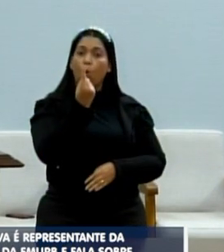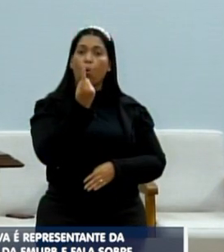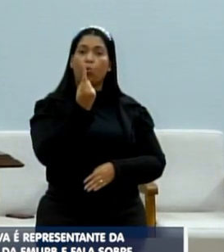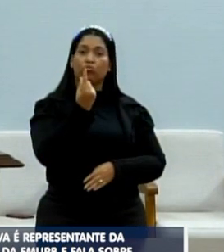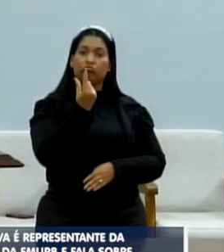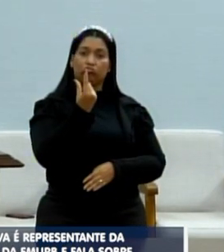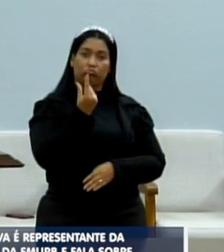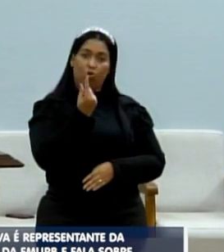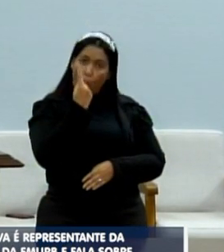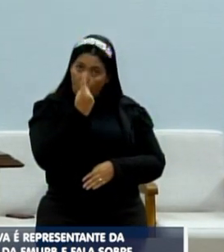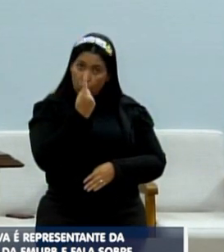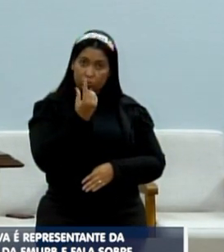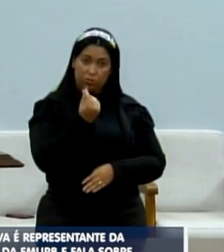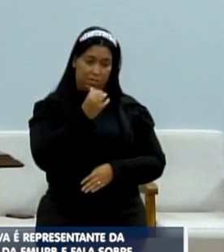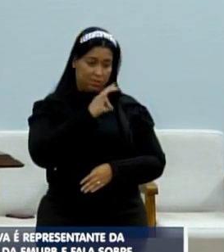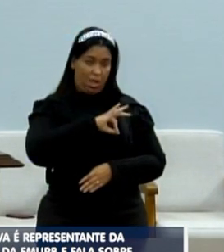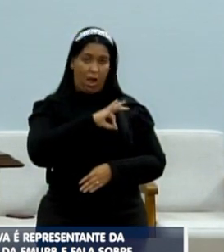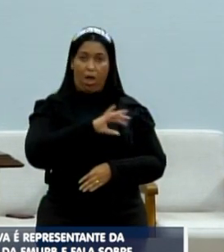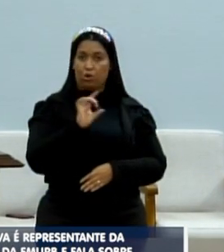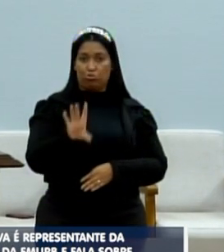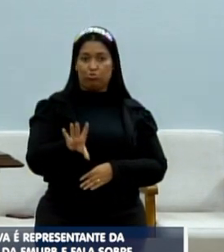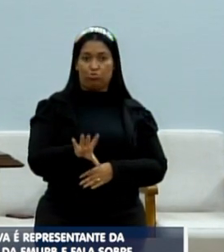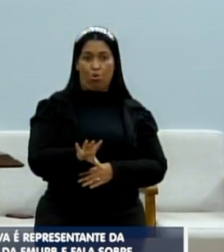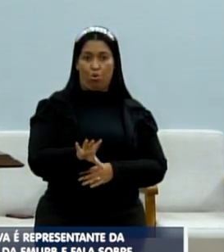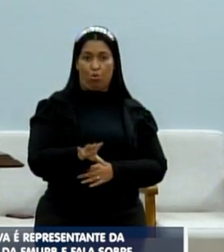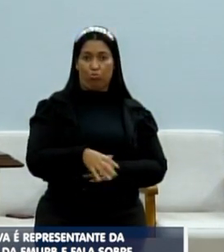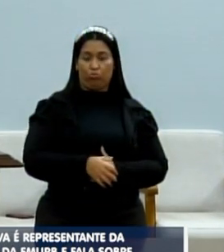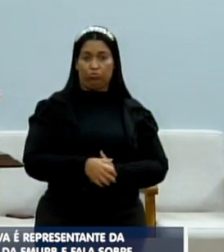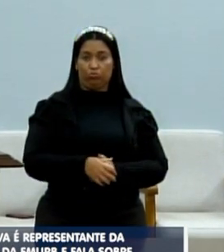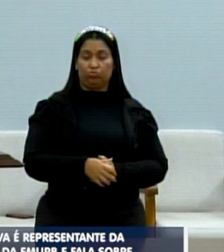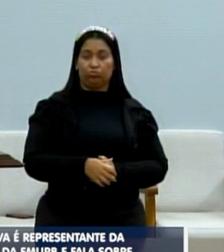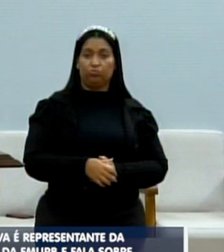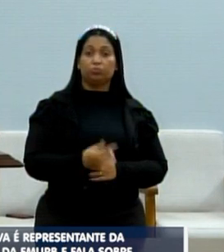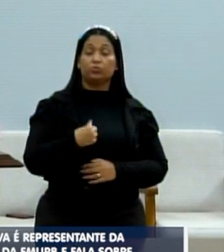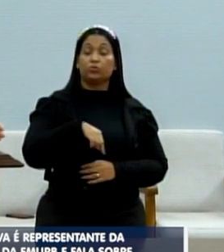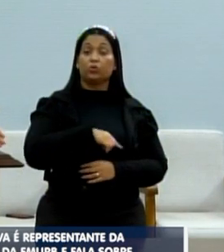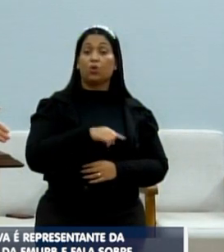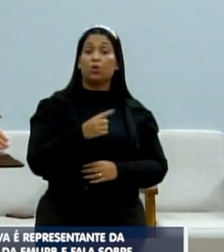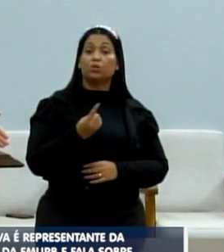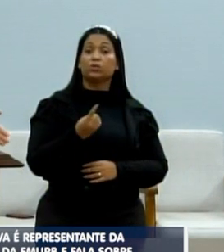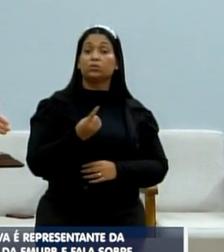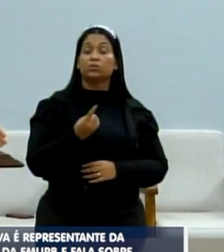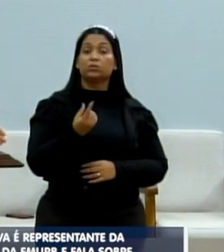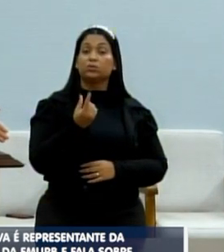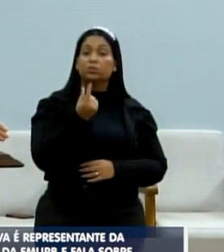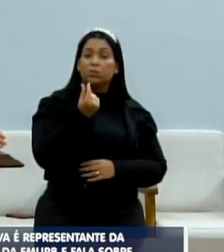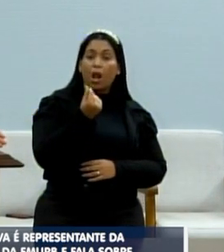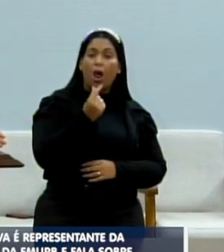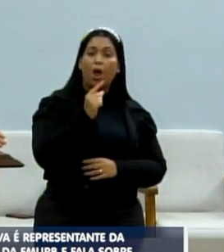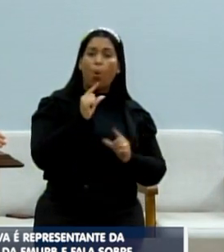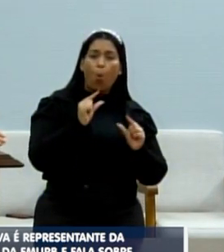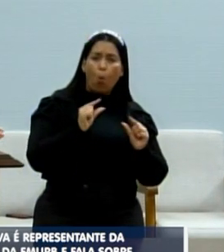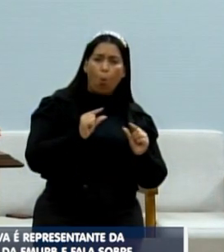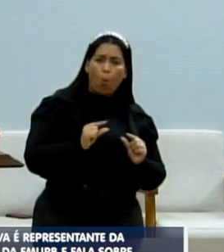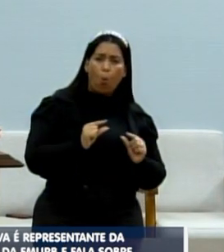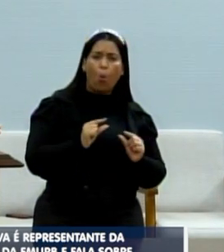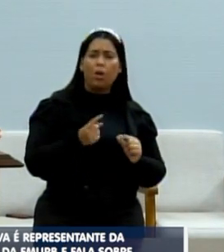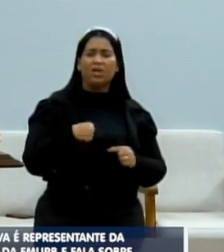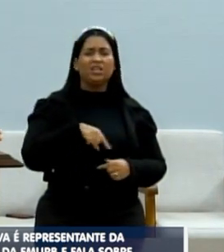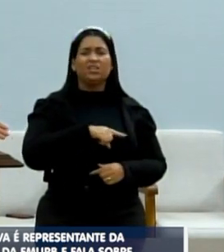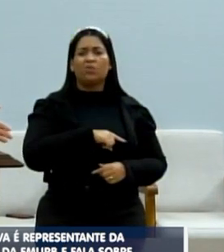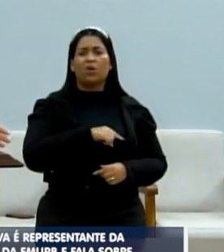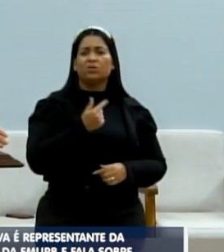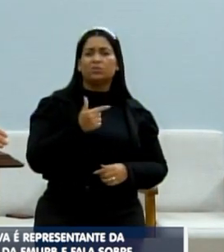senhor? Beirando um salário mínimo, a gente se recebe sempre abaixo do piso da categoria. A gente não